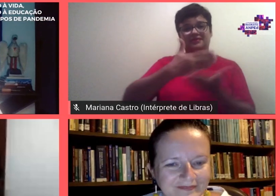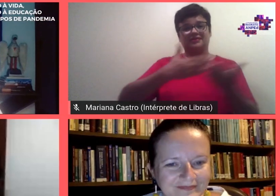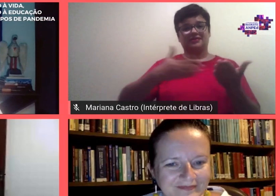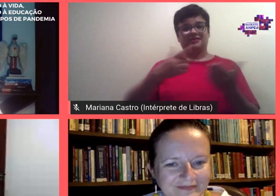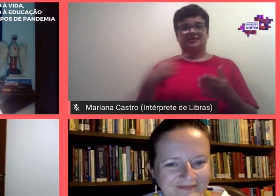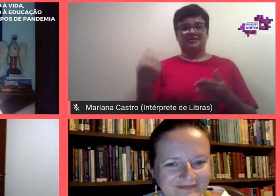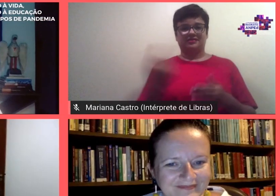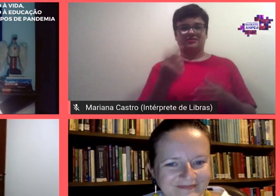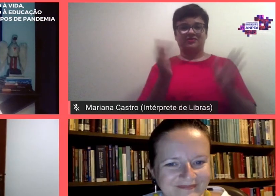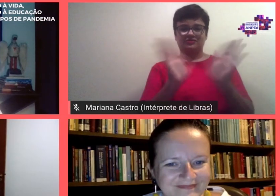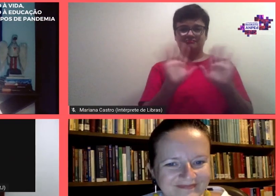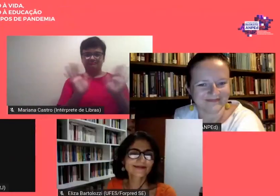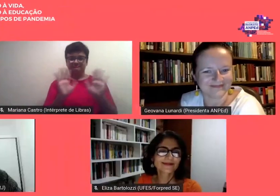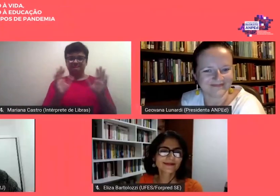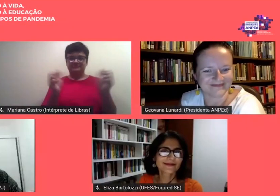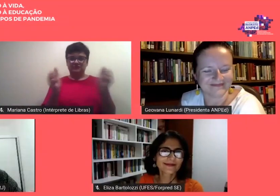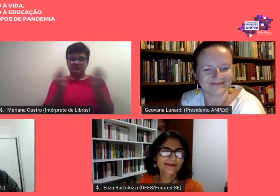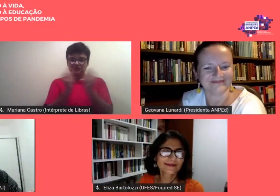despedida conjunta